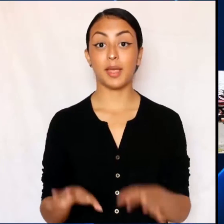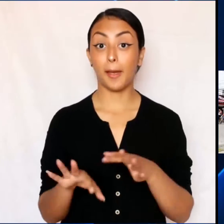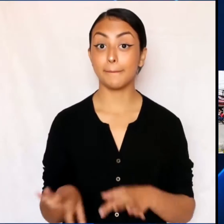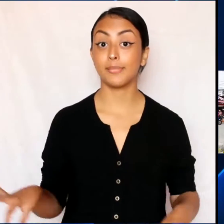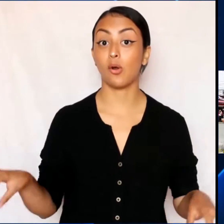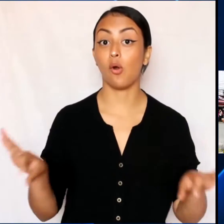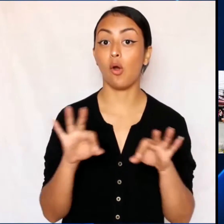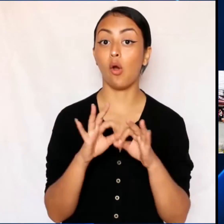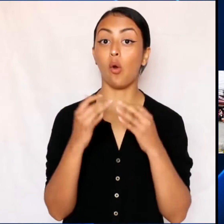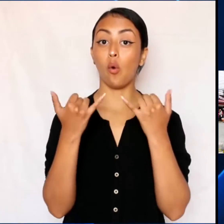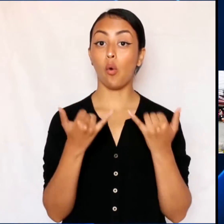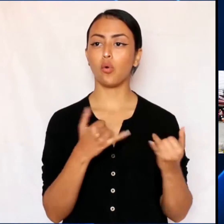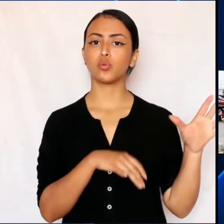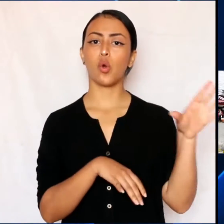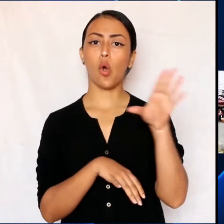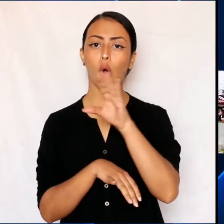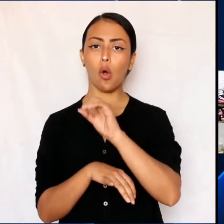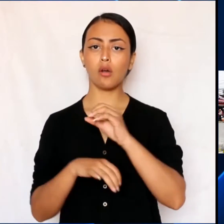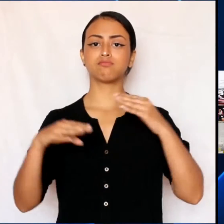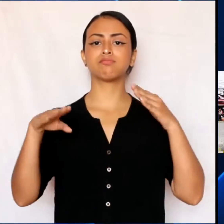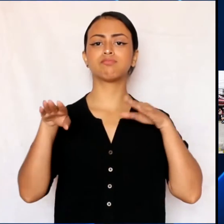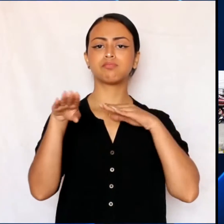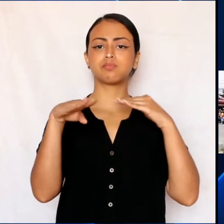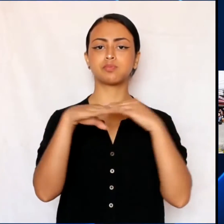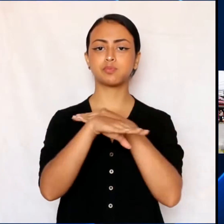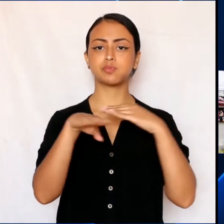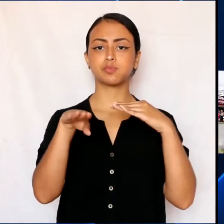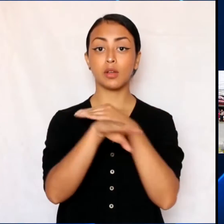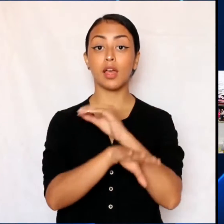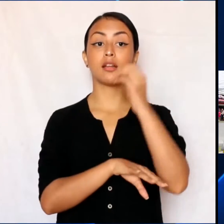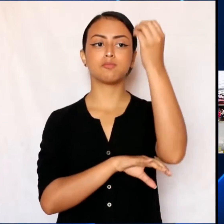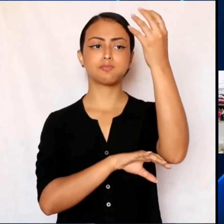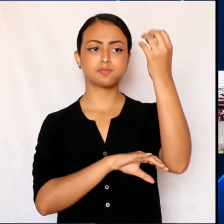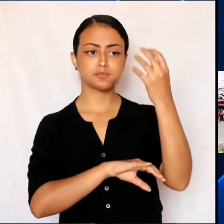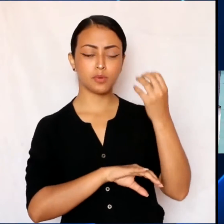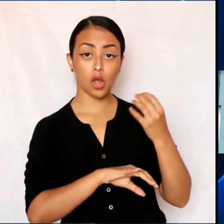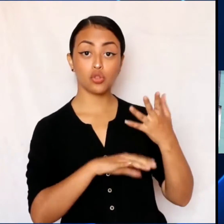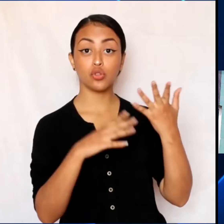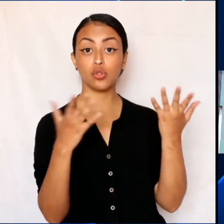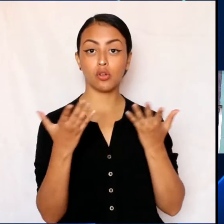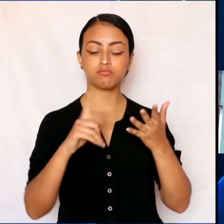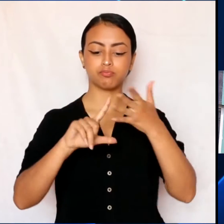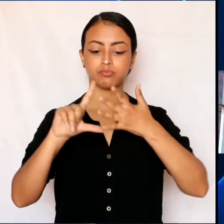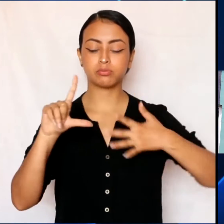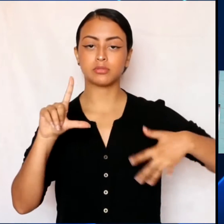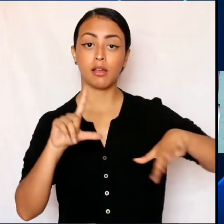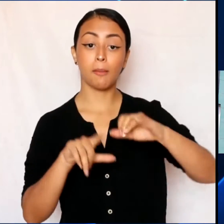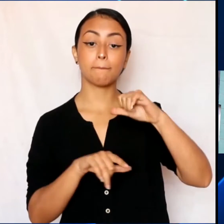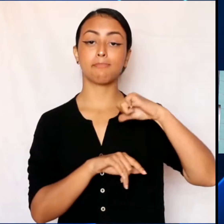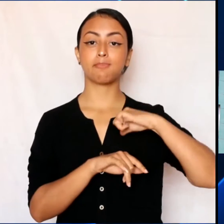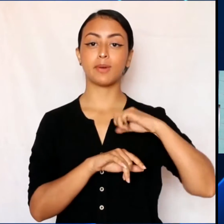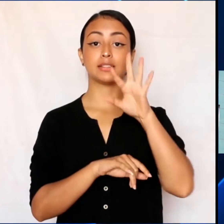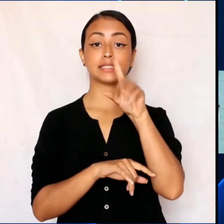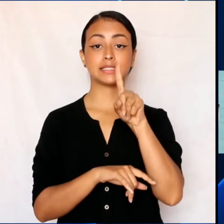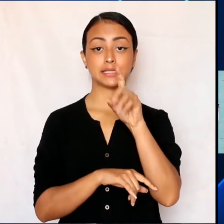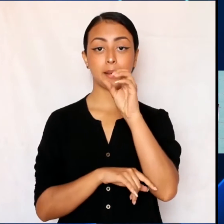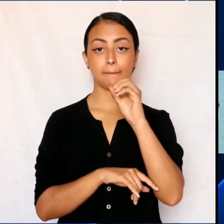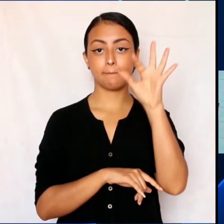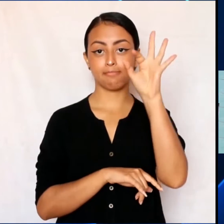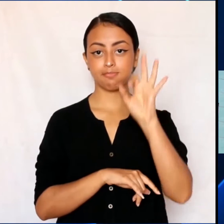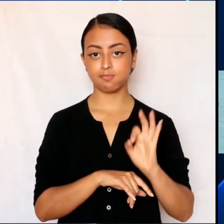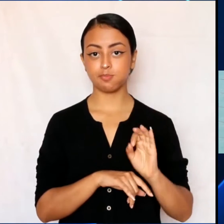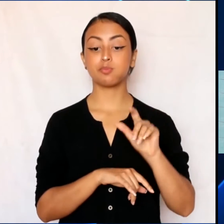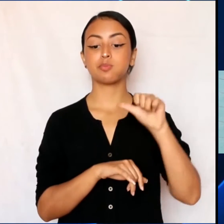Es muy importante que hoy todas las 24 intersecciones de semaforización de dos quebradas tenga el 100